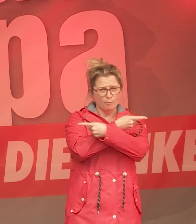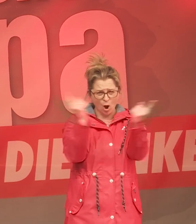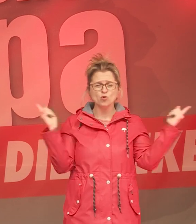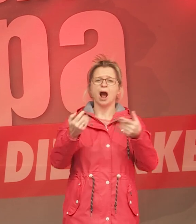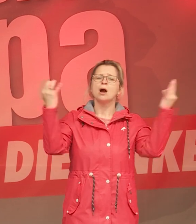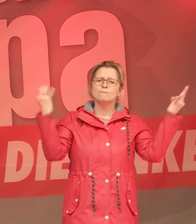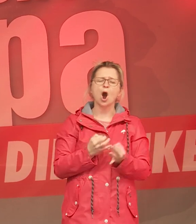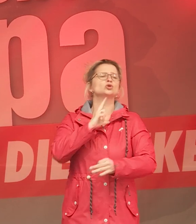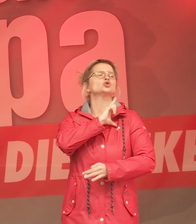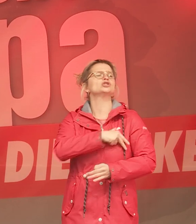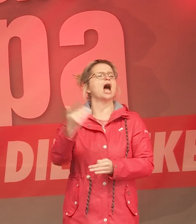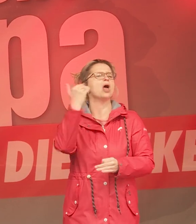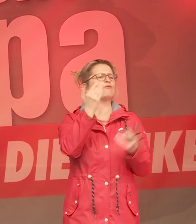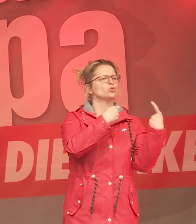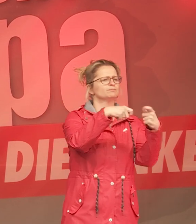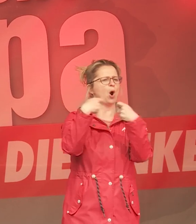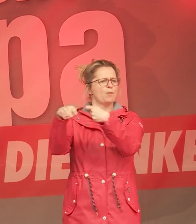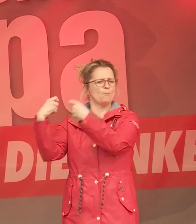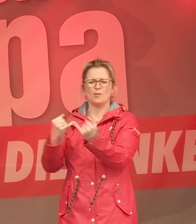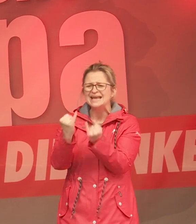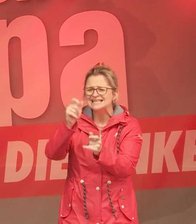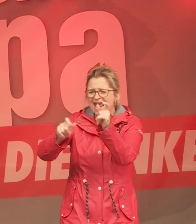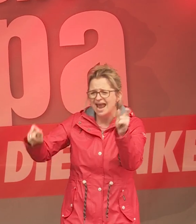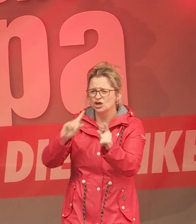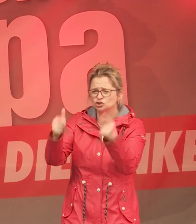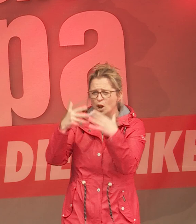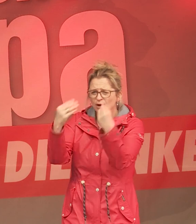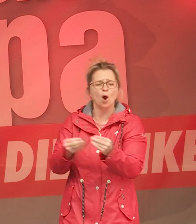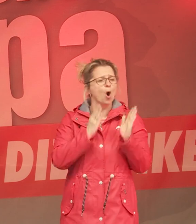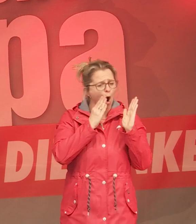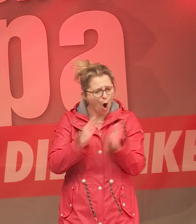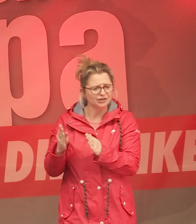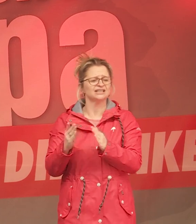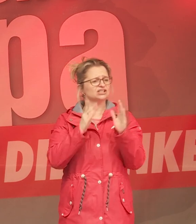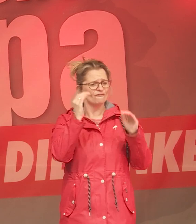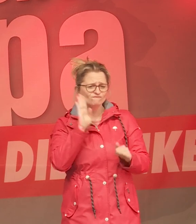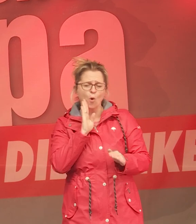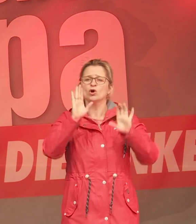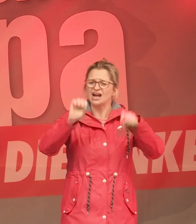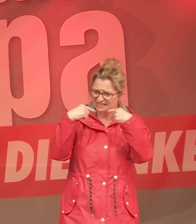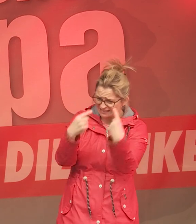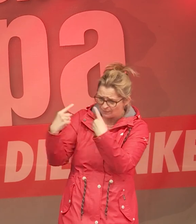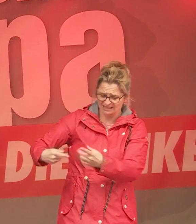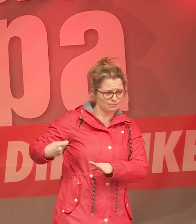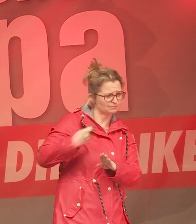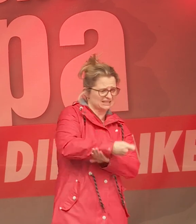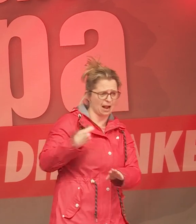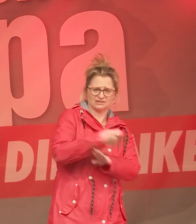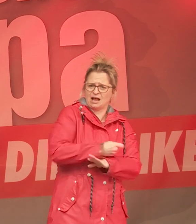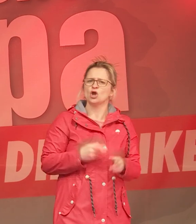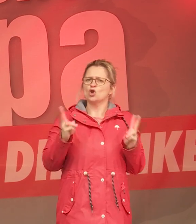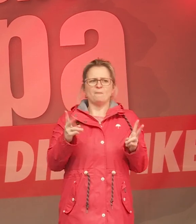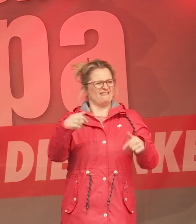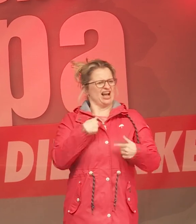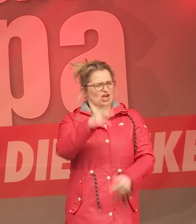Wohnungsbau. dass jeder Mensch eine bezahlbare Wohnung, eine ordentliche Wohnung bekommt, muss doch eine Selbstverständlichkeit in einem reichen